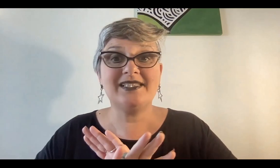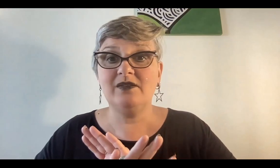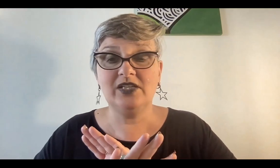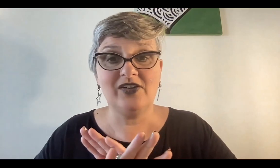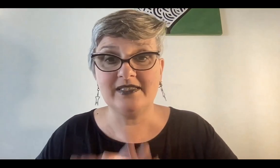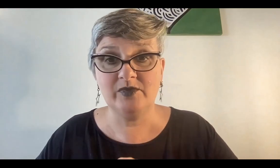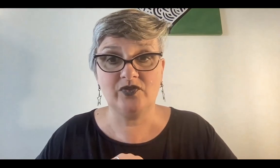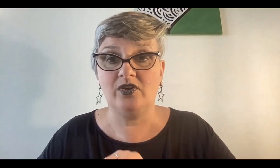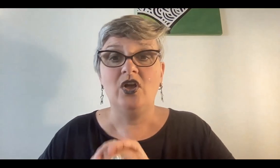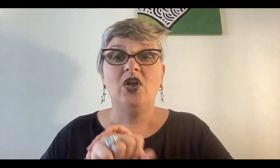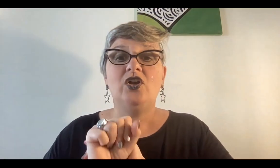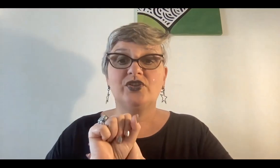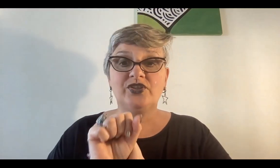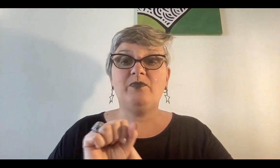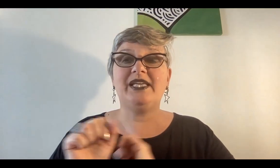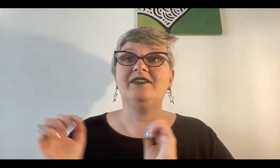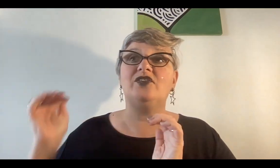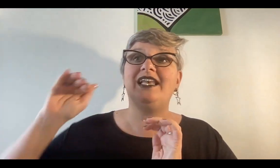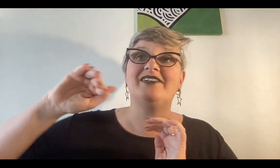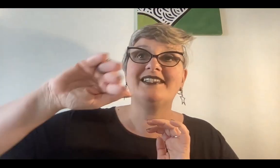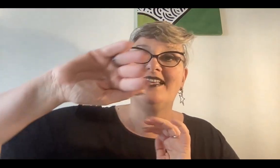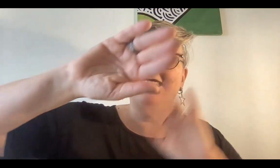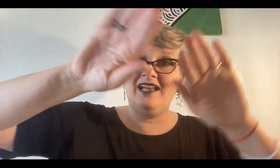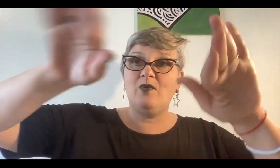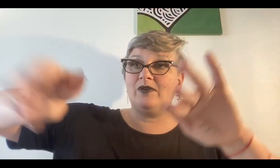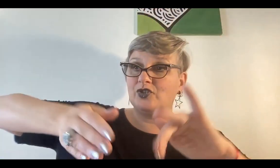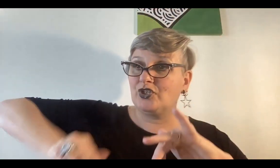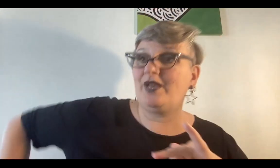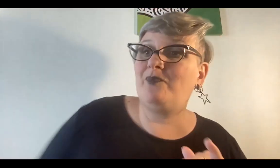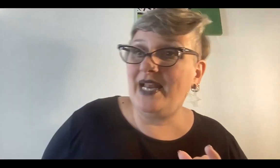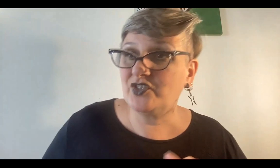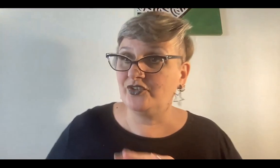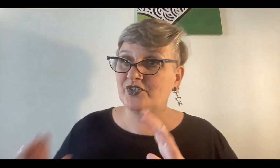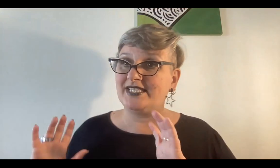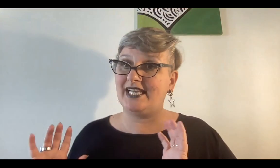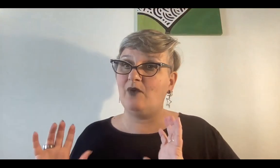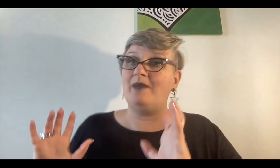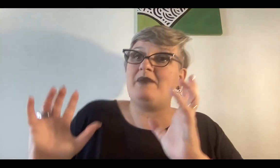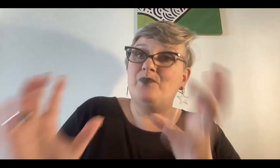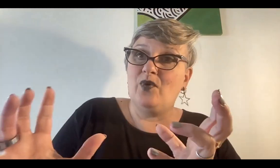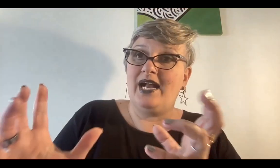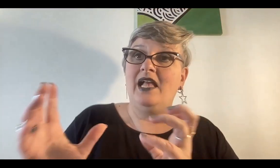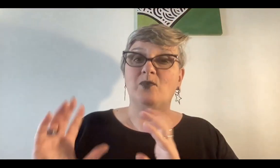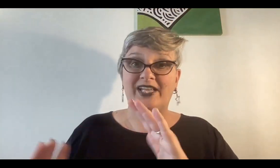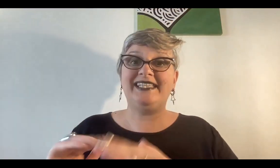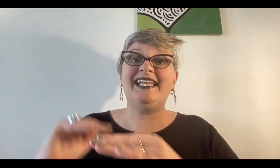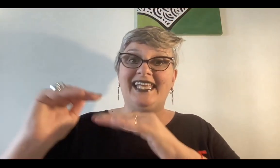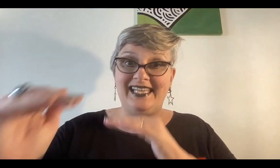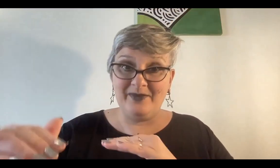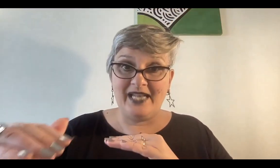lo que hacemos todos? Lo que yo te expliqué, esto de la abrazada del agua, cuando yo desplazo, entonces el agua me empuja, porque tiene que equilibrar